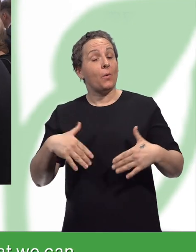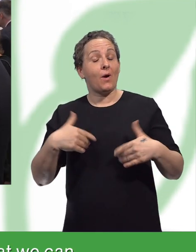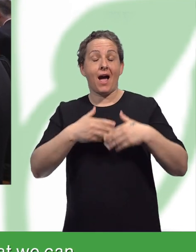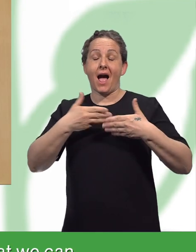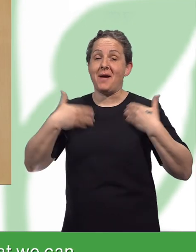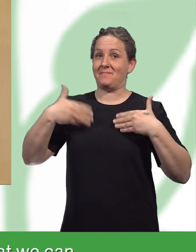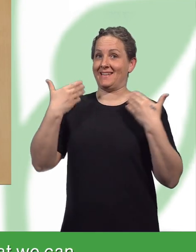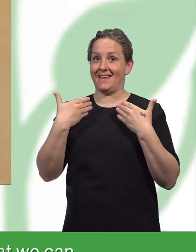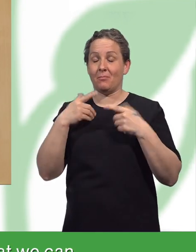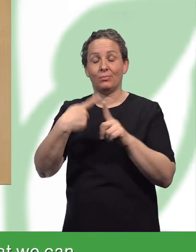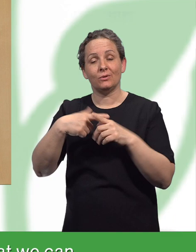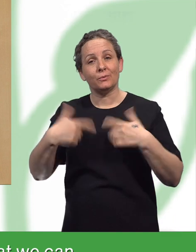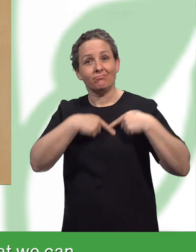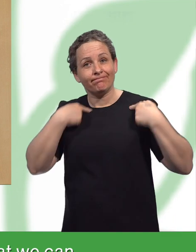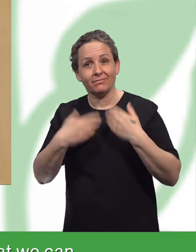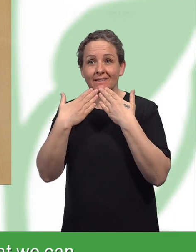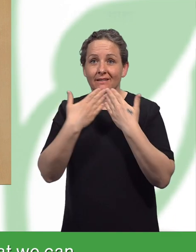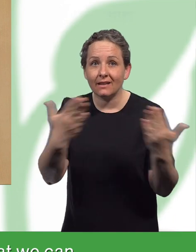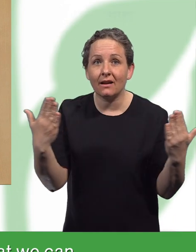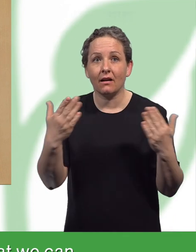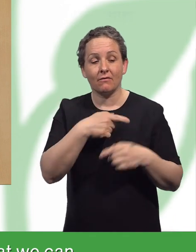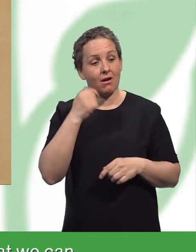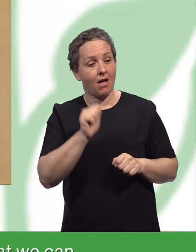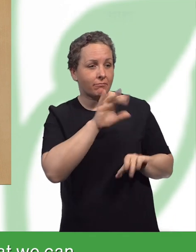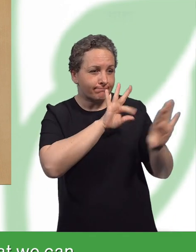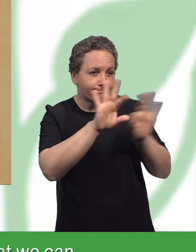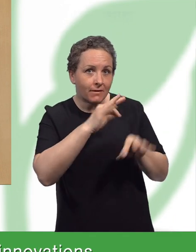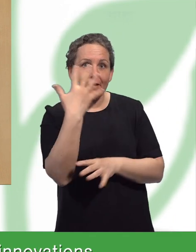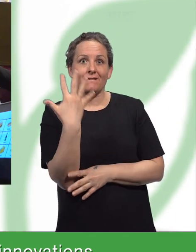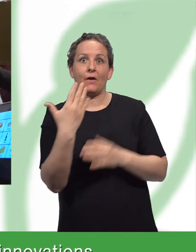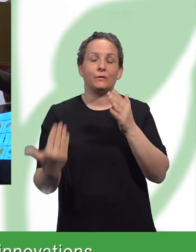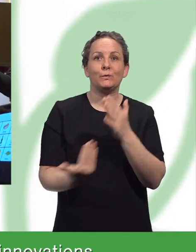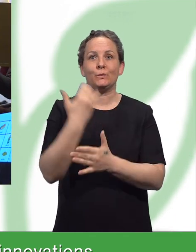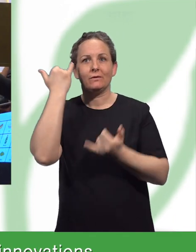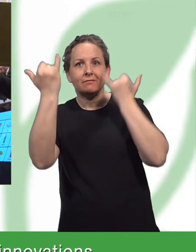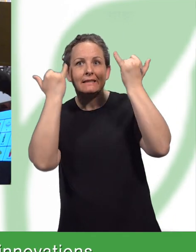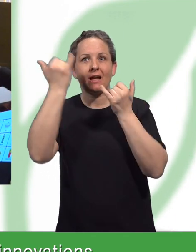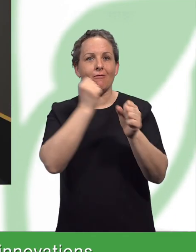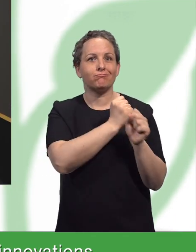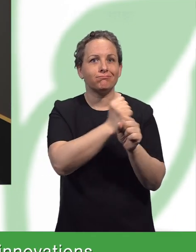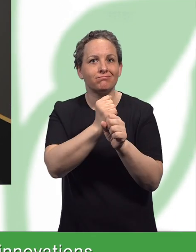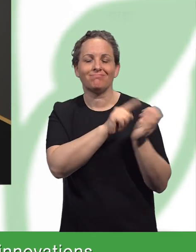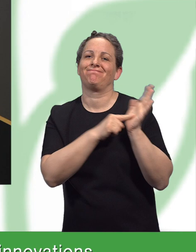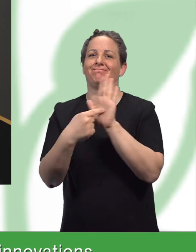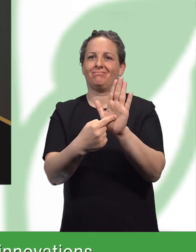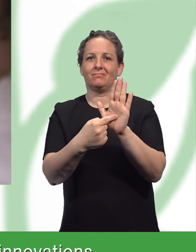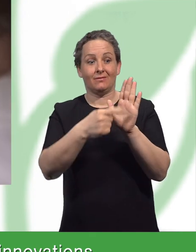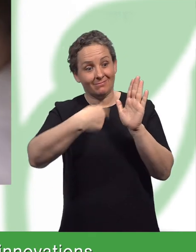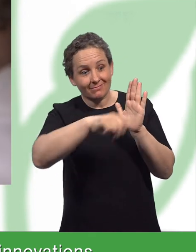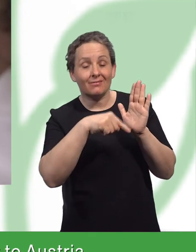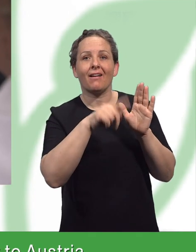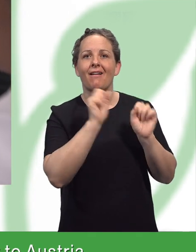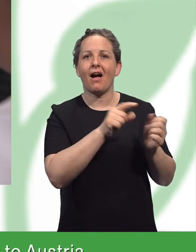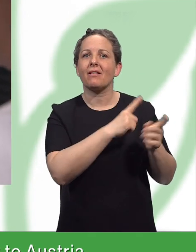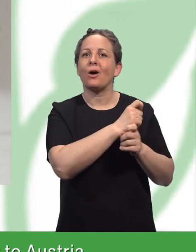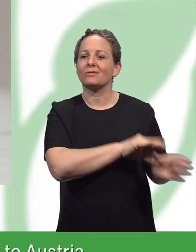WIC macht es mit einer ganz großen Freude und Dankbarkeit, dass wir ausgewählte fünf Innovationen Ihnen vorstellen wollen,